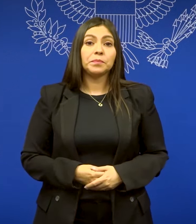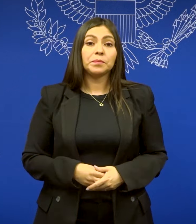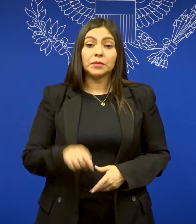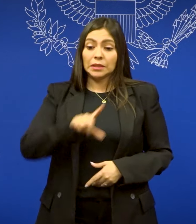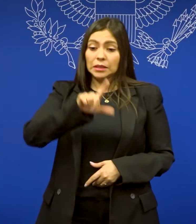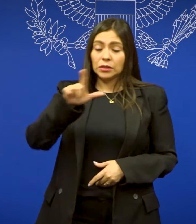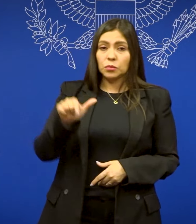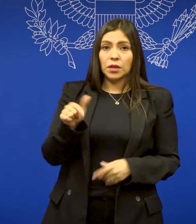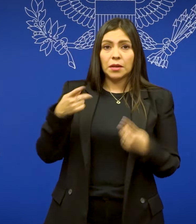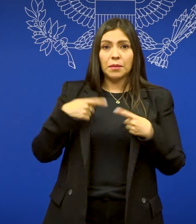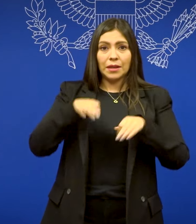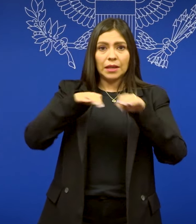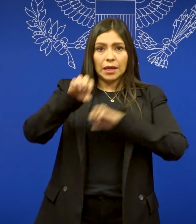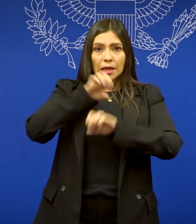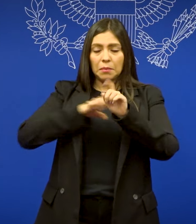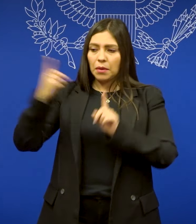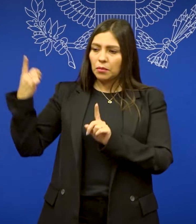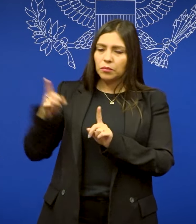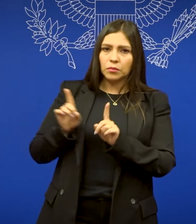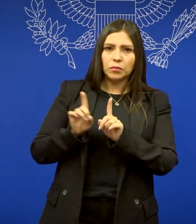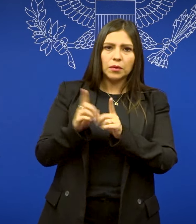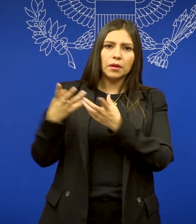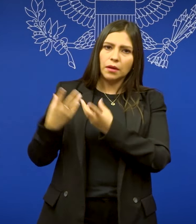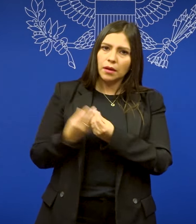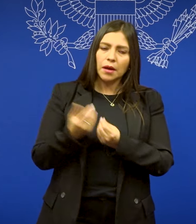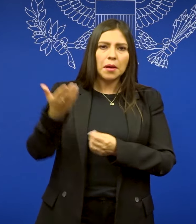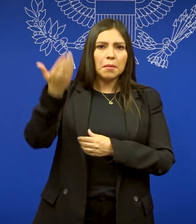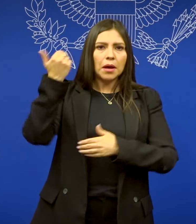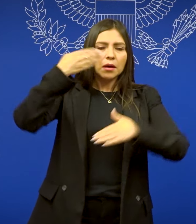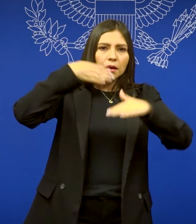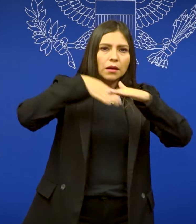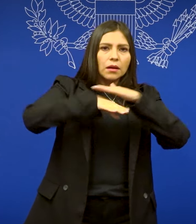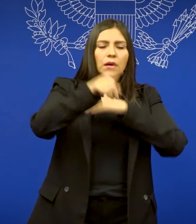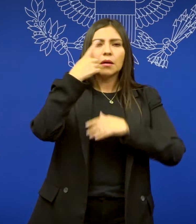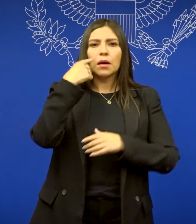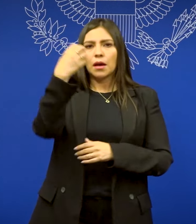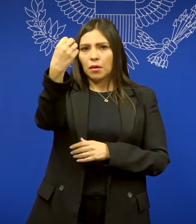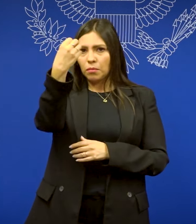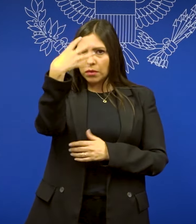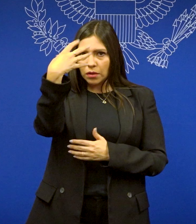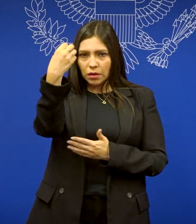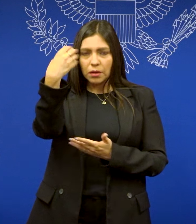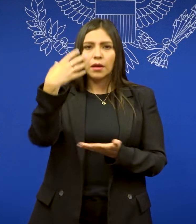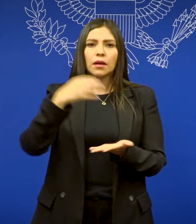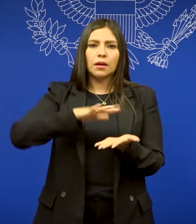A continuación, un miembro de nuestro equipo te guiará a una ventanilla para la toma de datos biométricos.